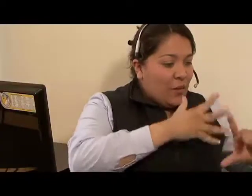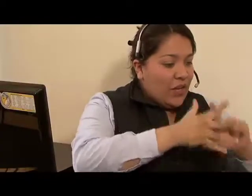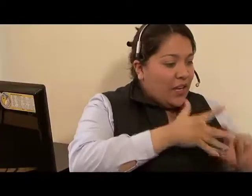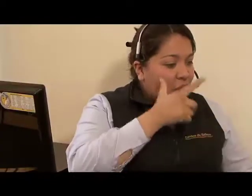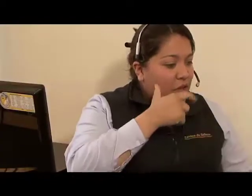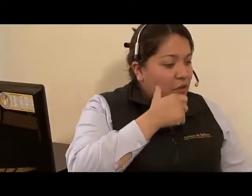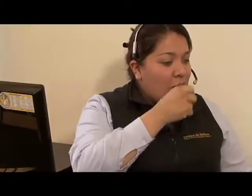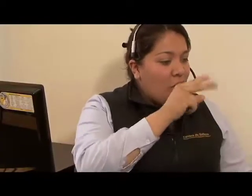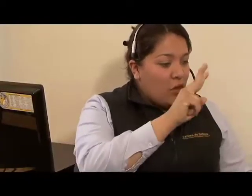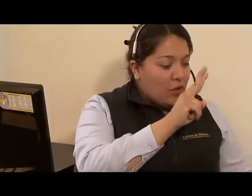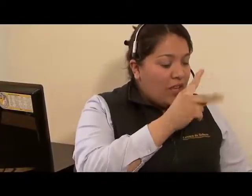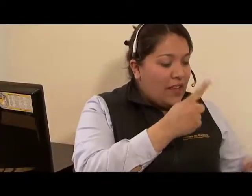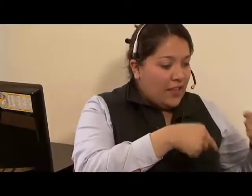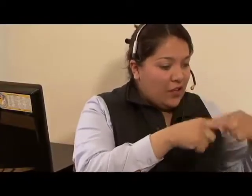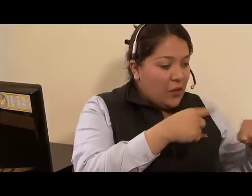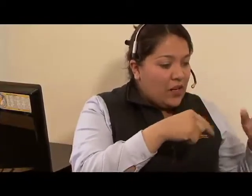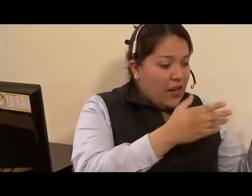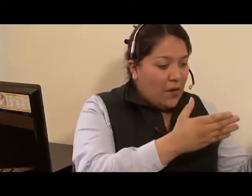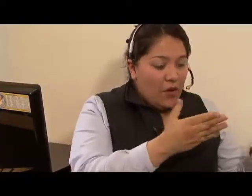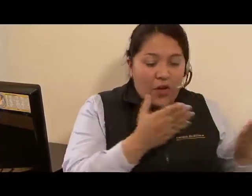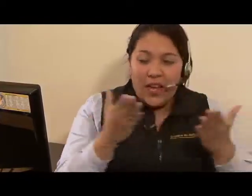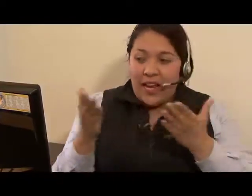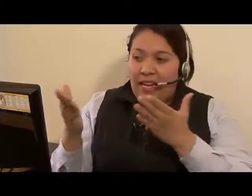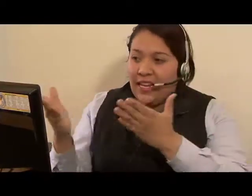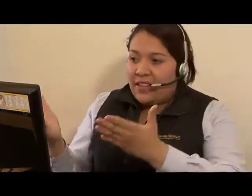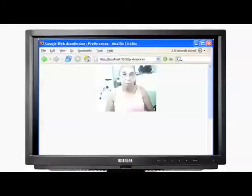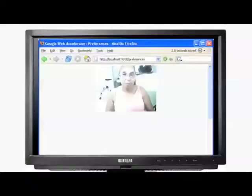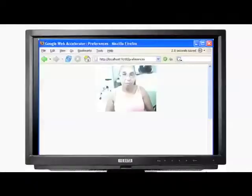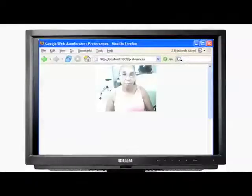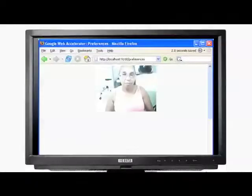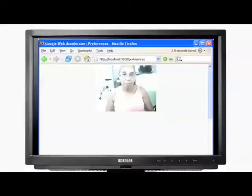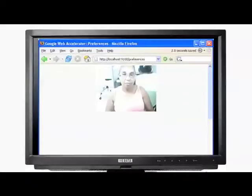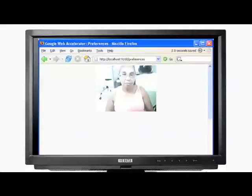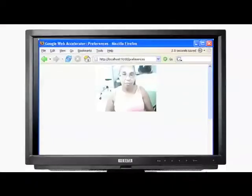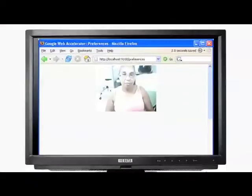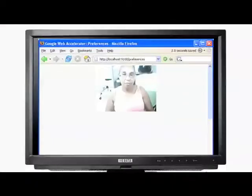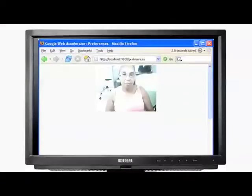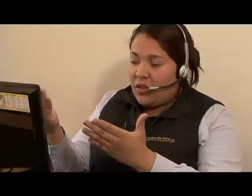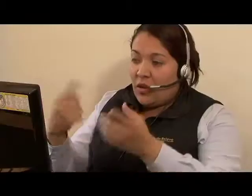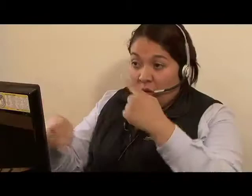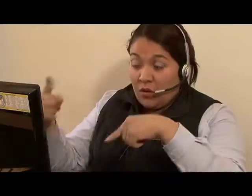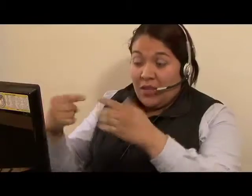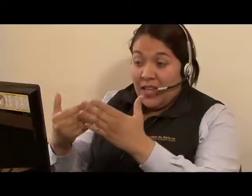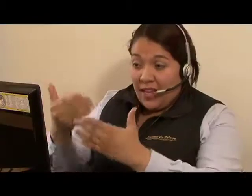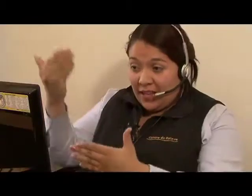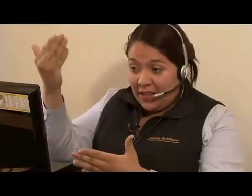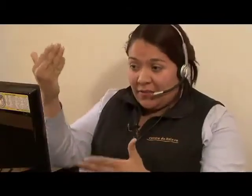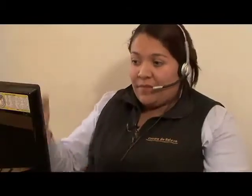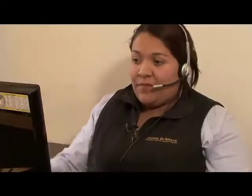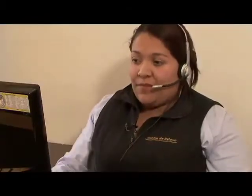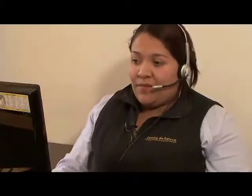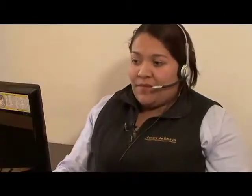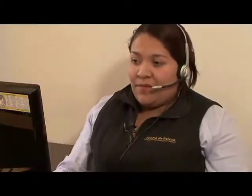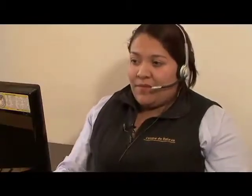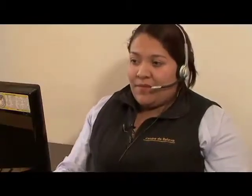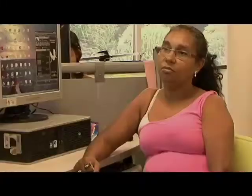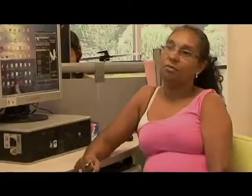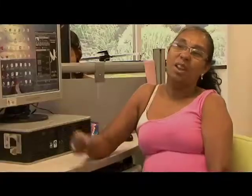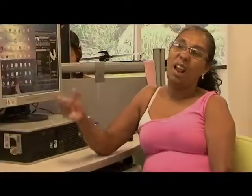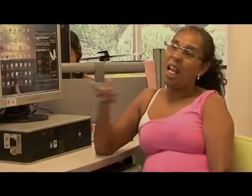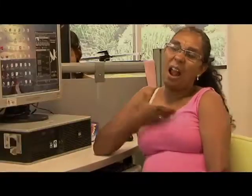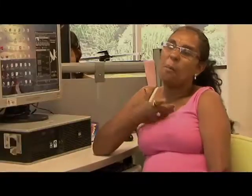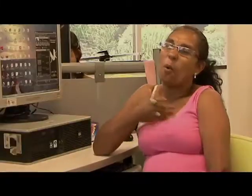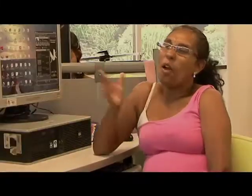asistente de comunicaciones número 12 del Centro de Relevo. En línea se encuentra Nubia Estela Ramírez, procedo con los mensajes. Ah, bueno, gracias.